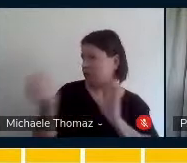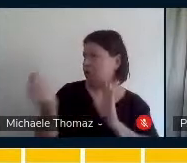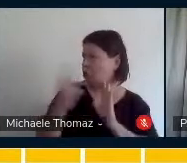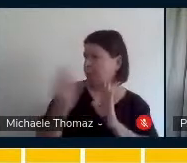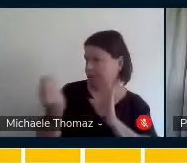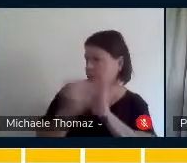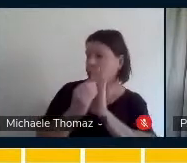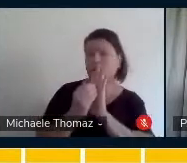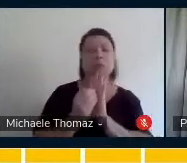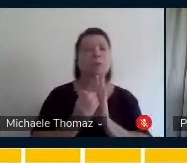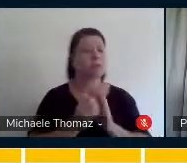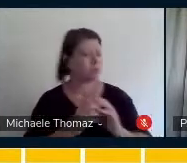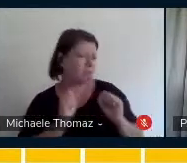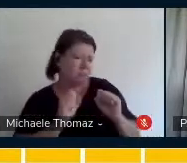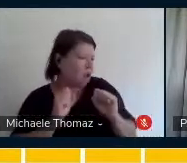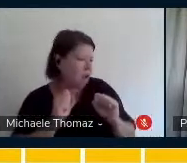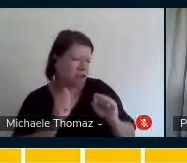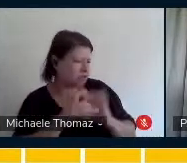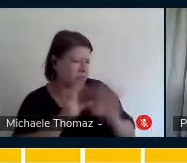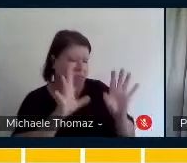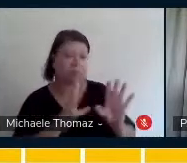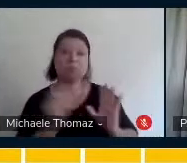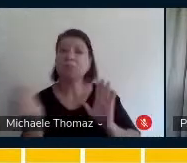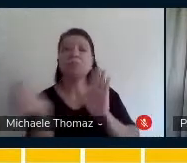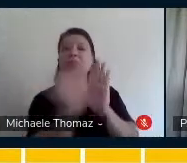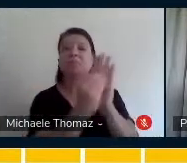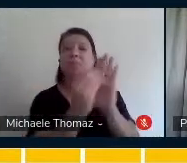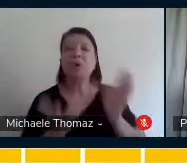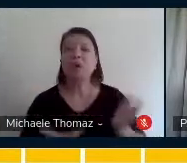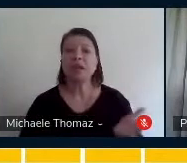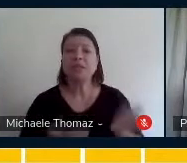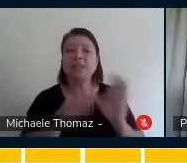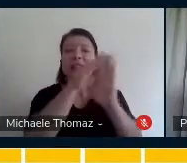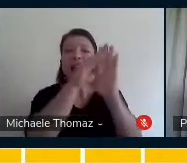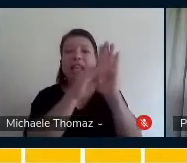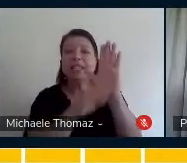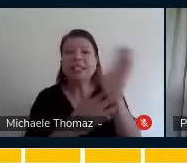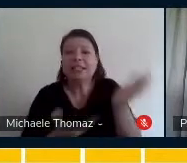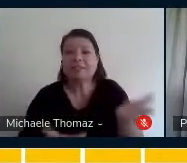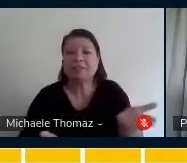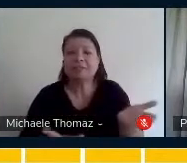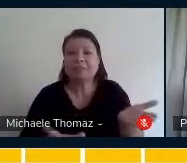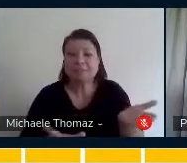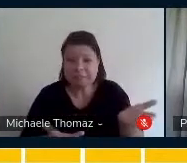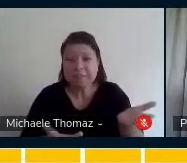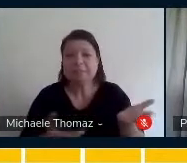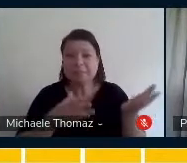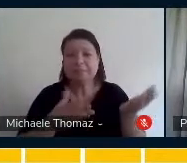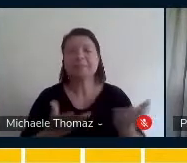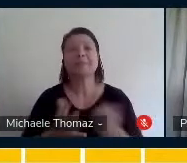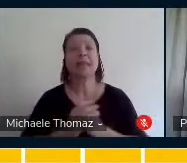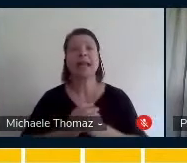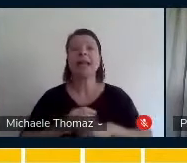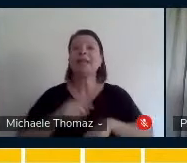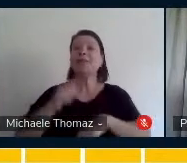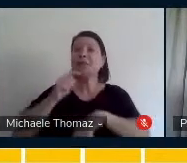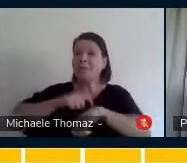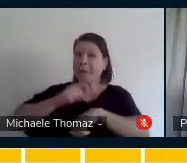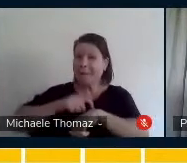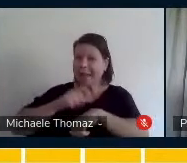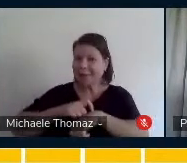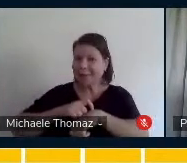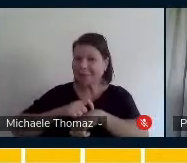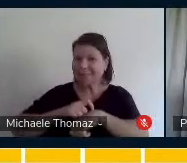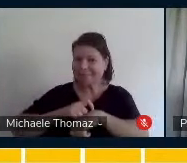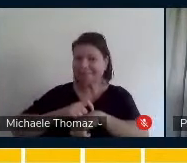pegou e colocou a música dela lá junto com os estudantes. No dia da festa, o que a